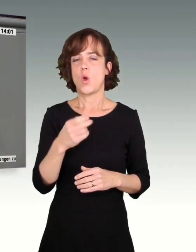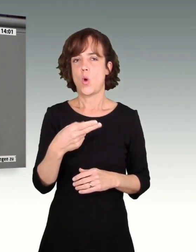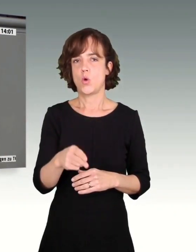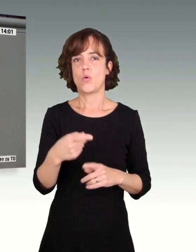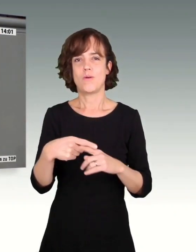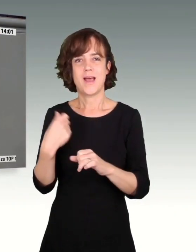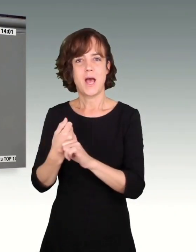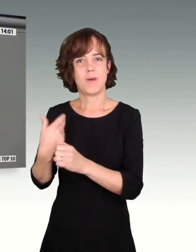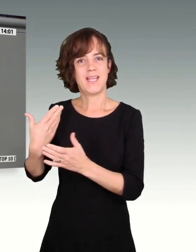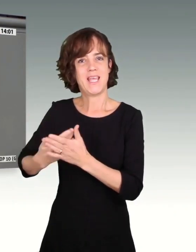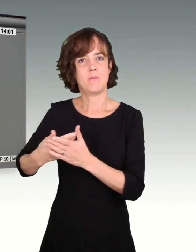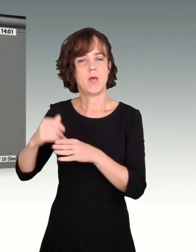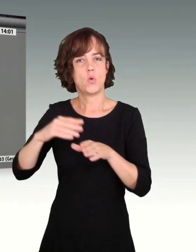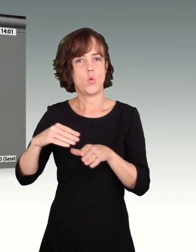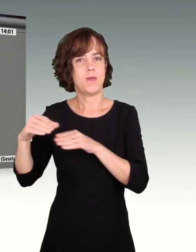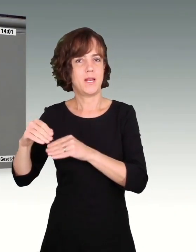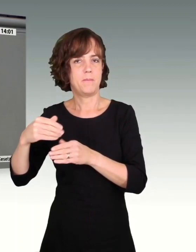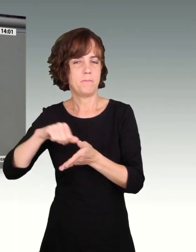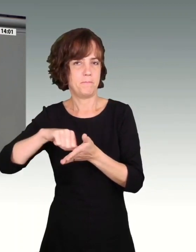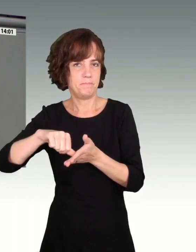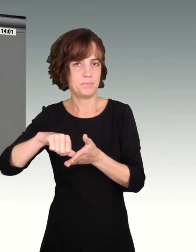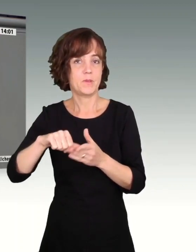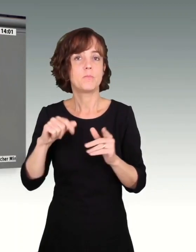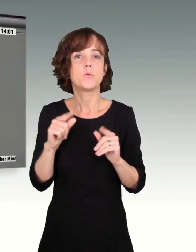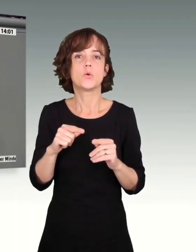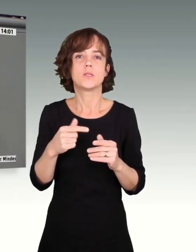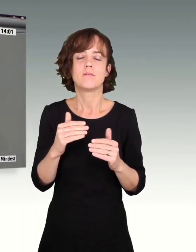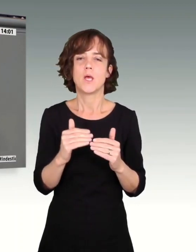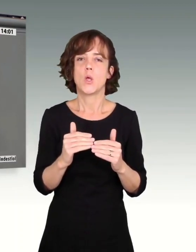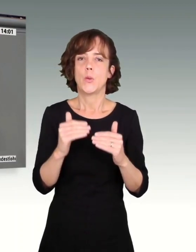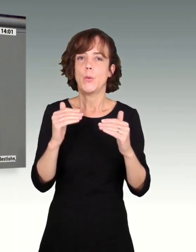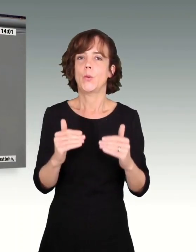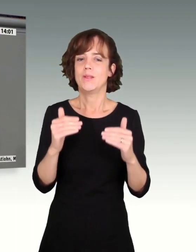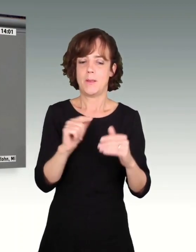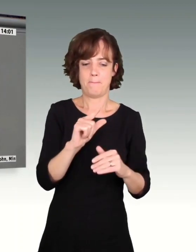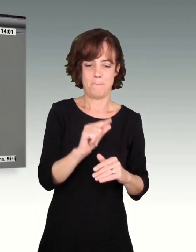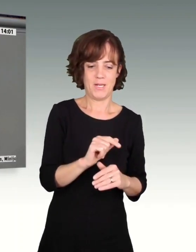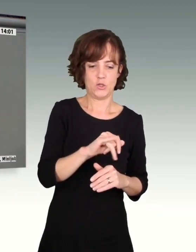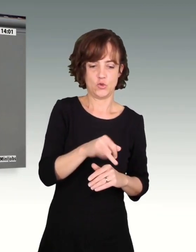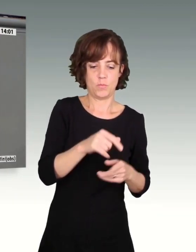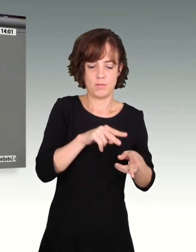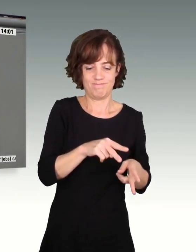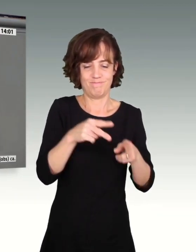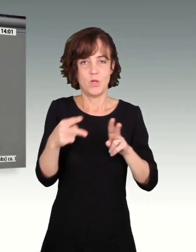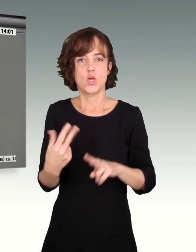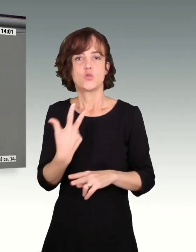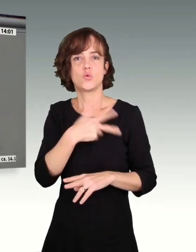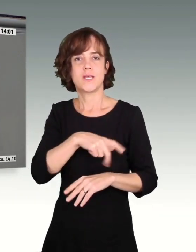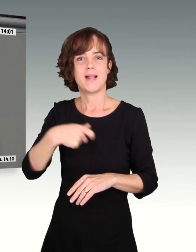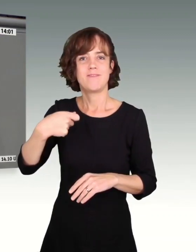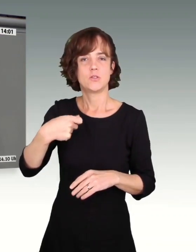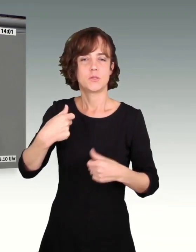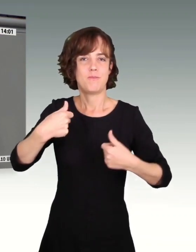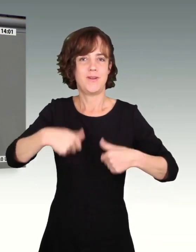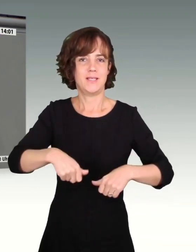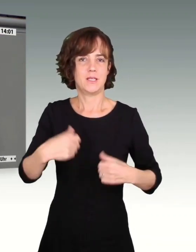Arbeitgeberinnen zahlen dafür mehr. Wir haben also die Hürde von einem Minijob in sozialversicherungspflichtige Beschäftigung